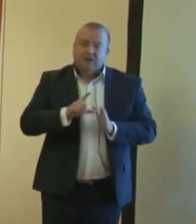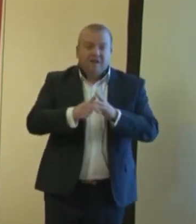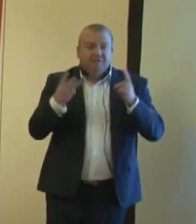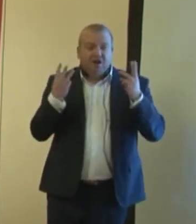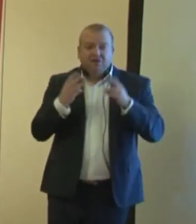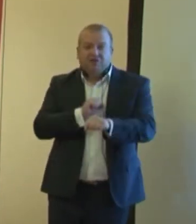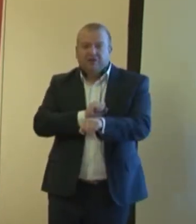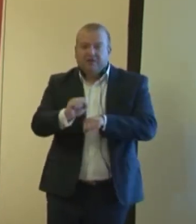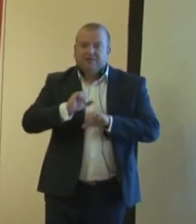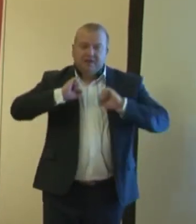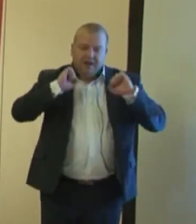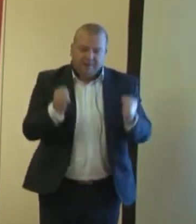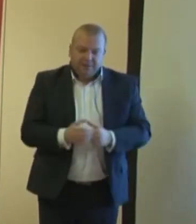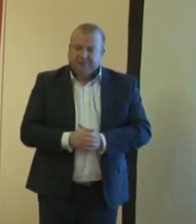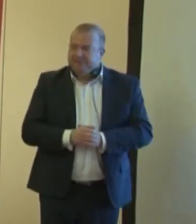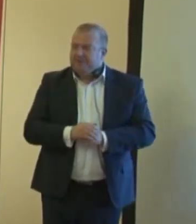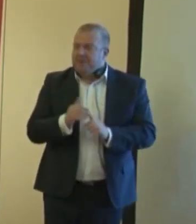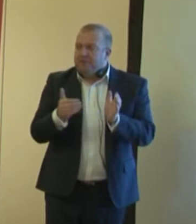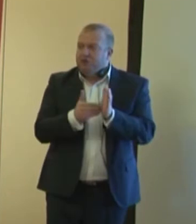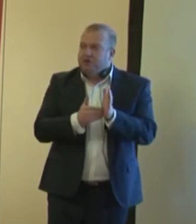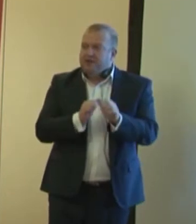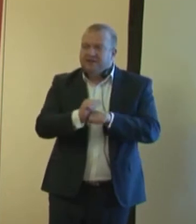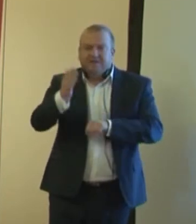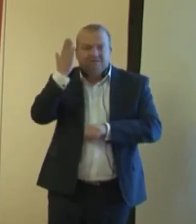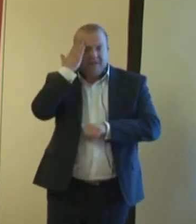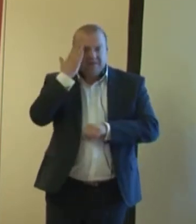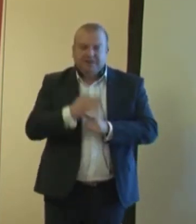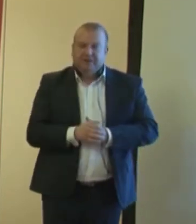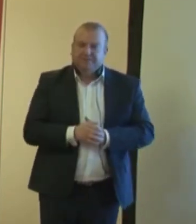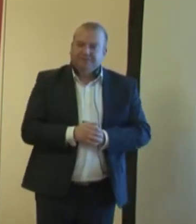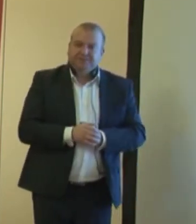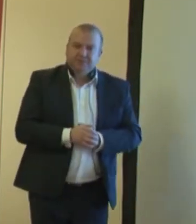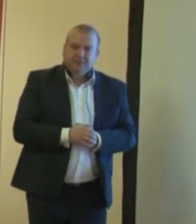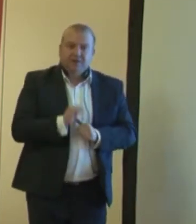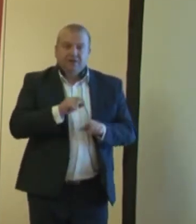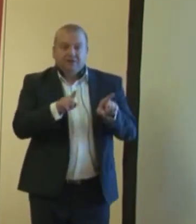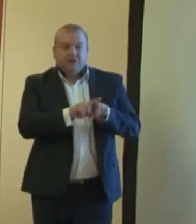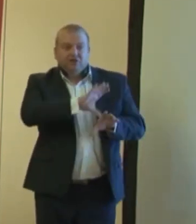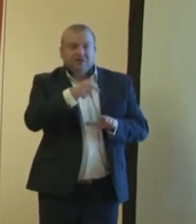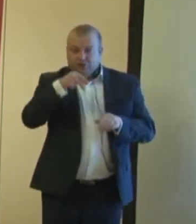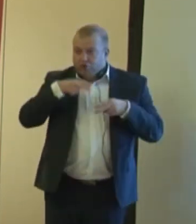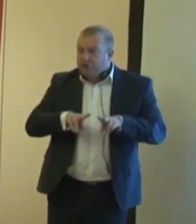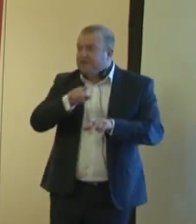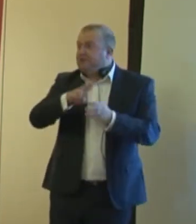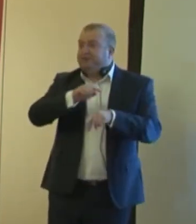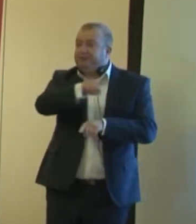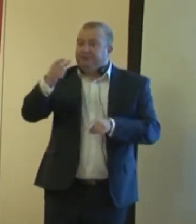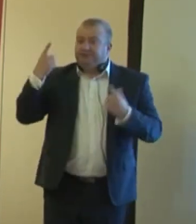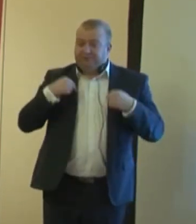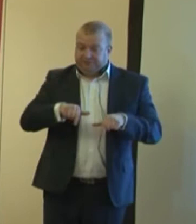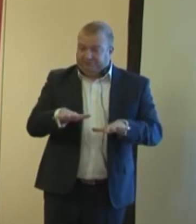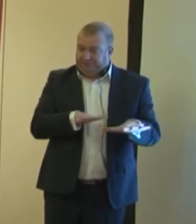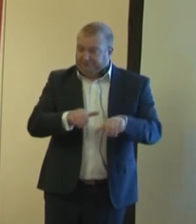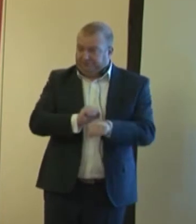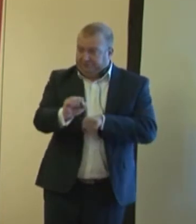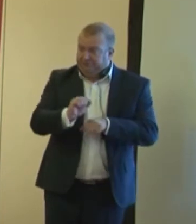jest, aby potrzebna jest wiedza. I też wszyscy uczestnicy tej konferencji, myślę,